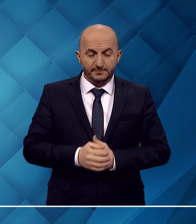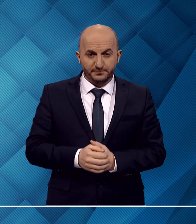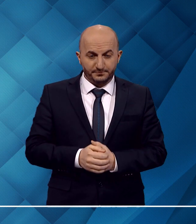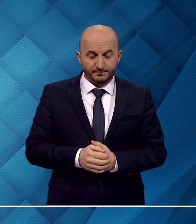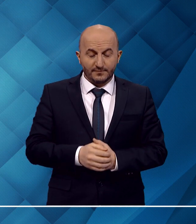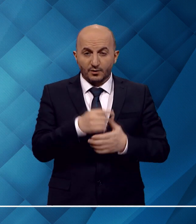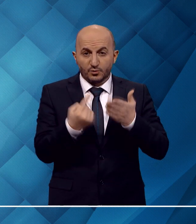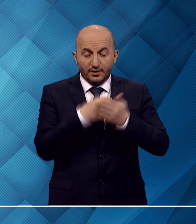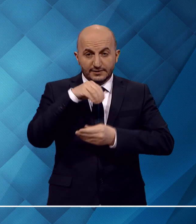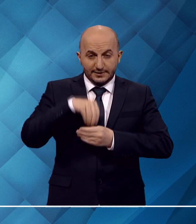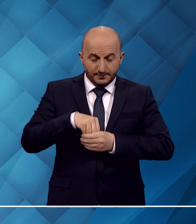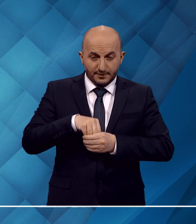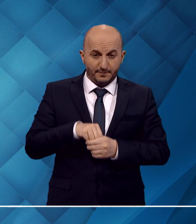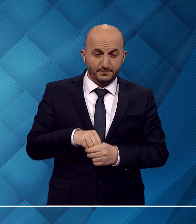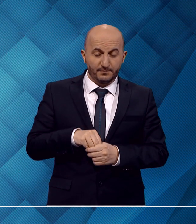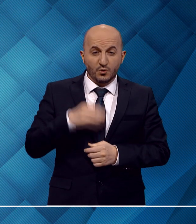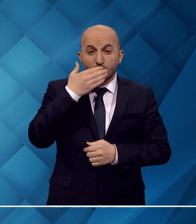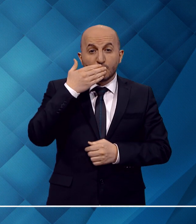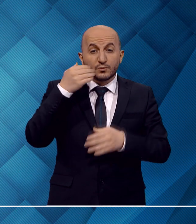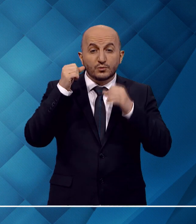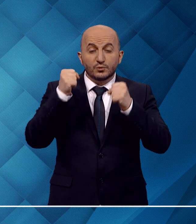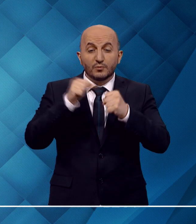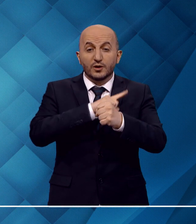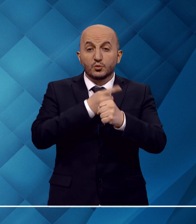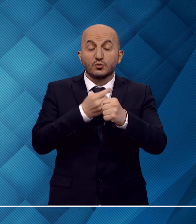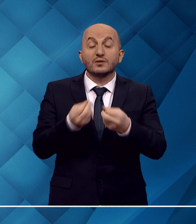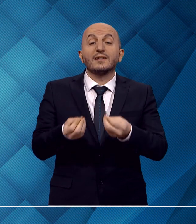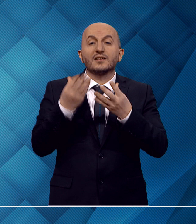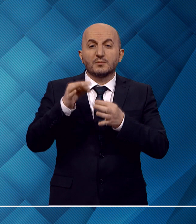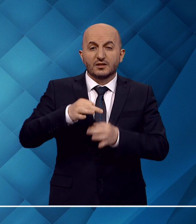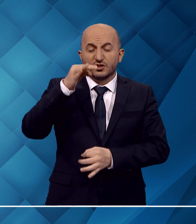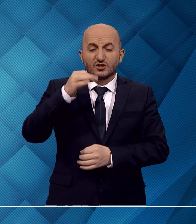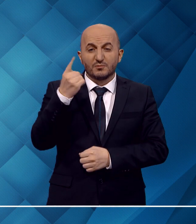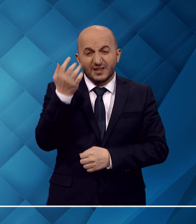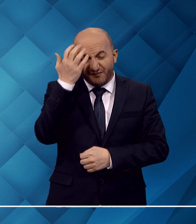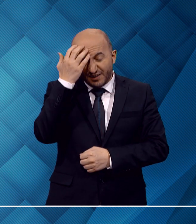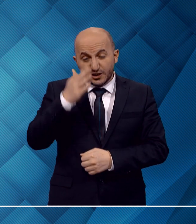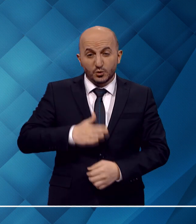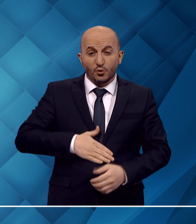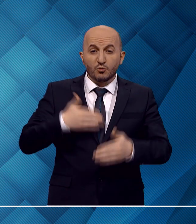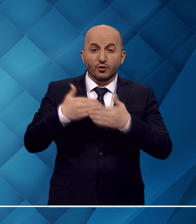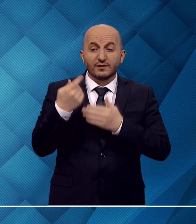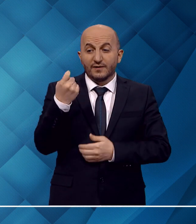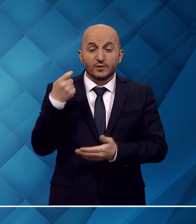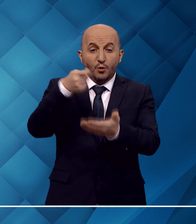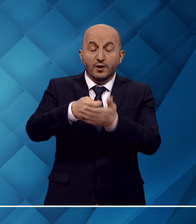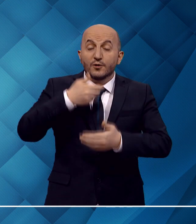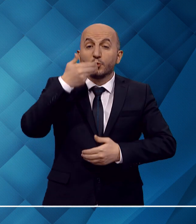Kur'an-ı Kerim'de, oruç tutmaya güç yetiremeyenler bir fakir doyumu kadar fidye öder buyurulmaktadır.